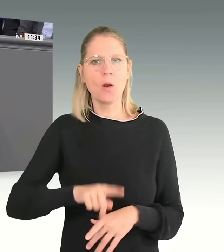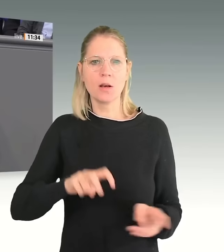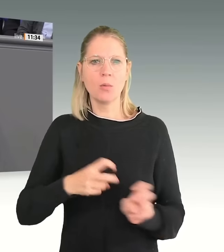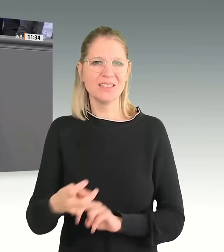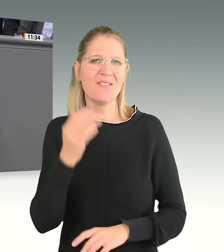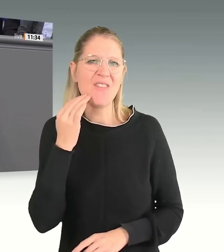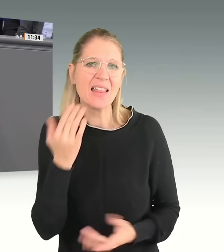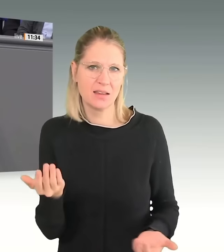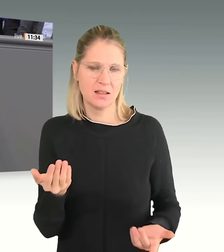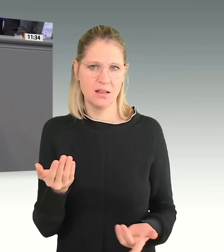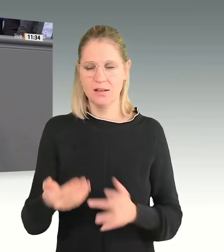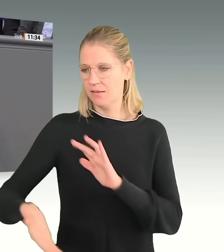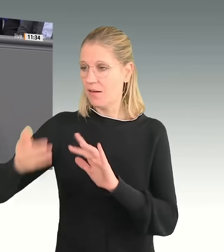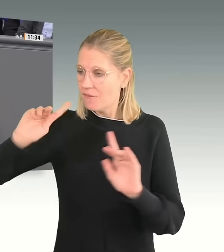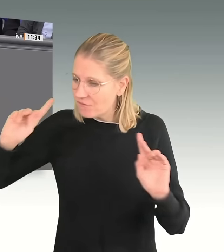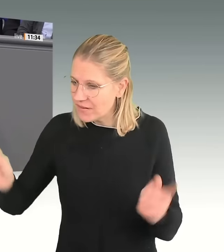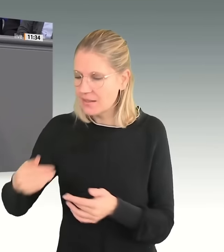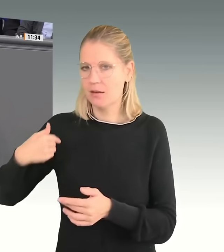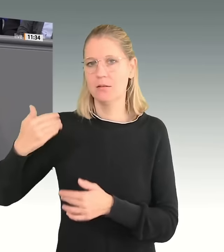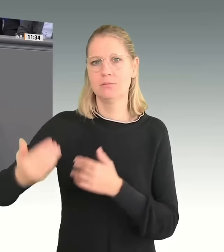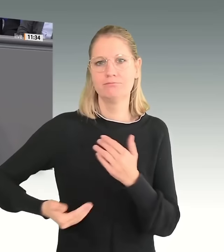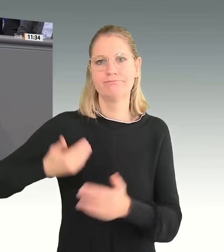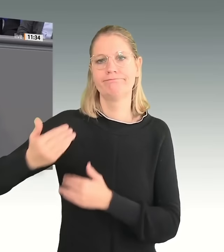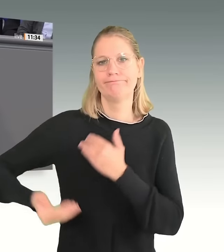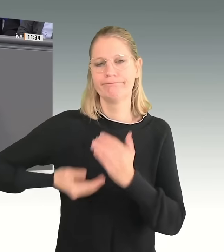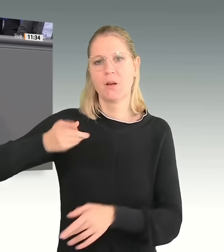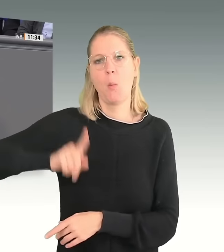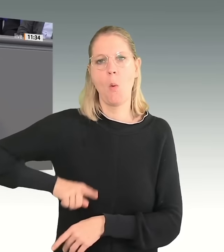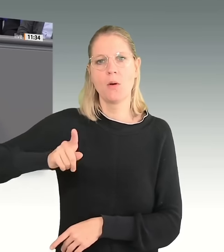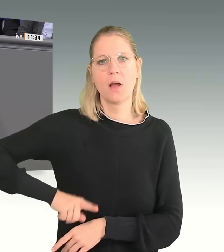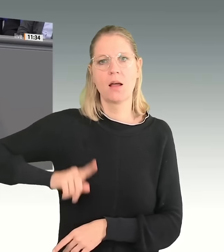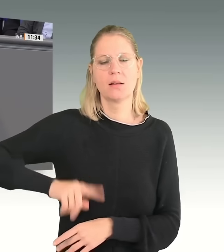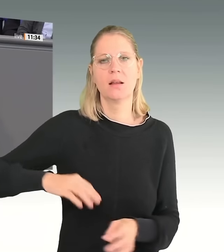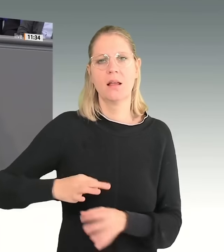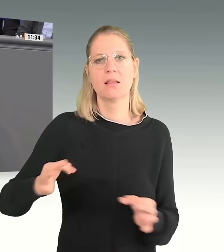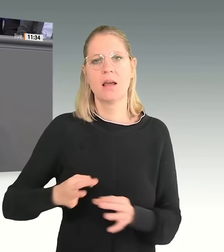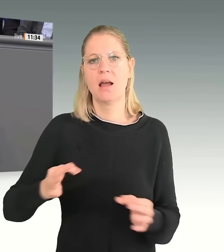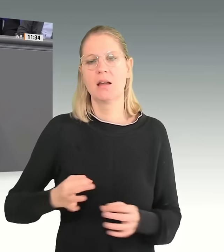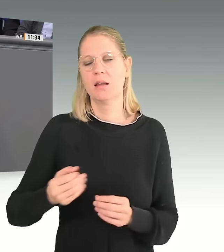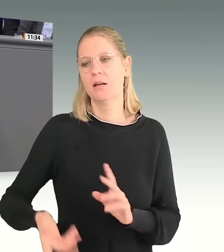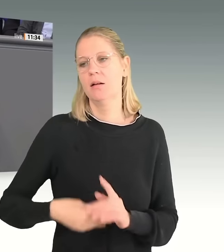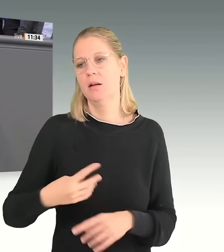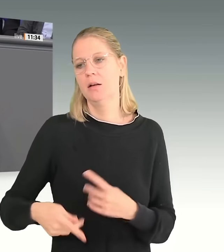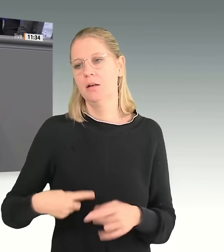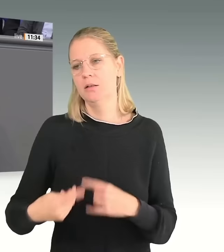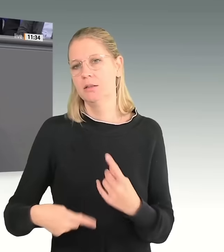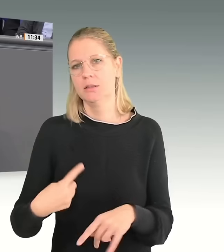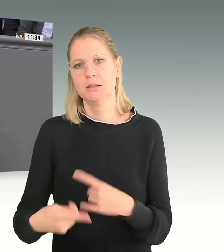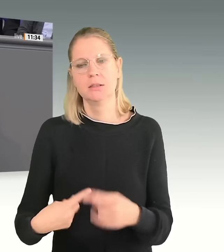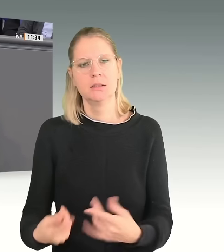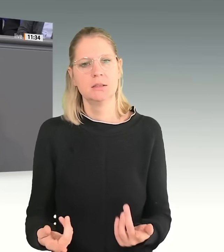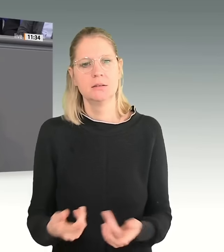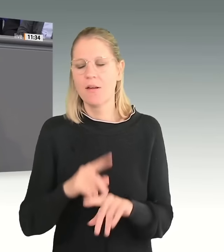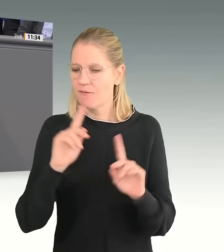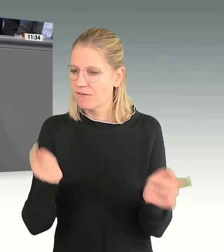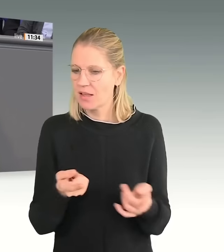Monate, Tage und Stunden vergangen, wo wir unsere Kommunen einfach im Stich gelassen haben. Und das muss